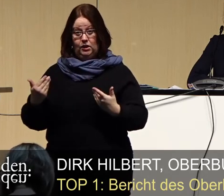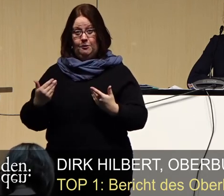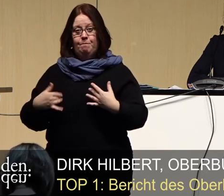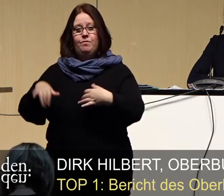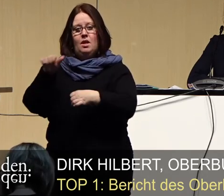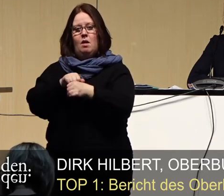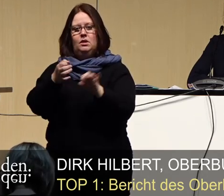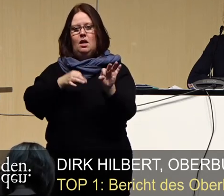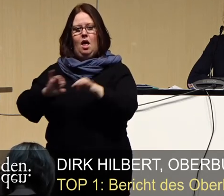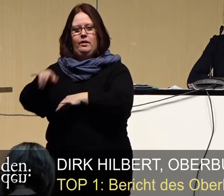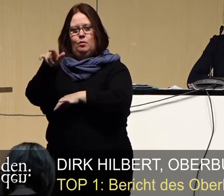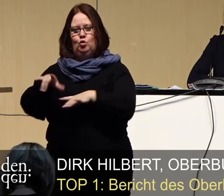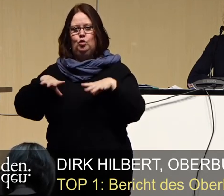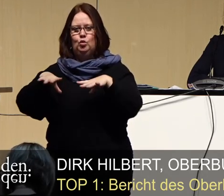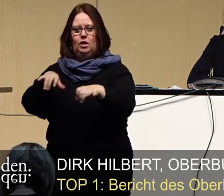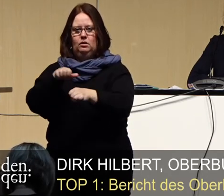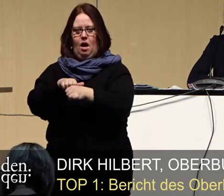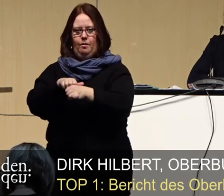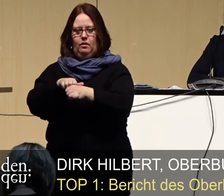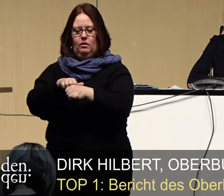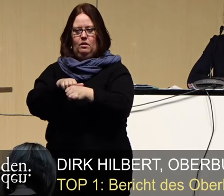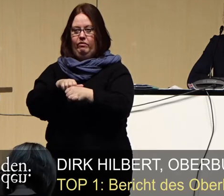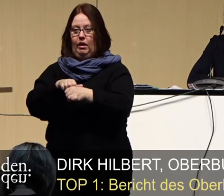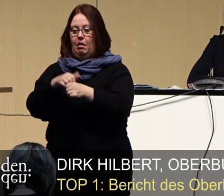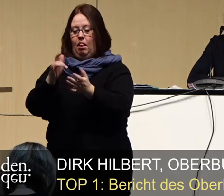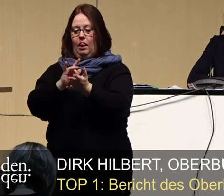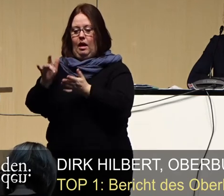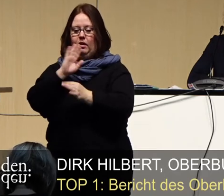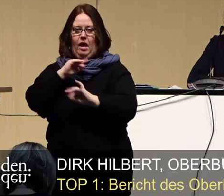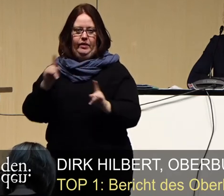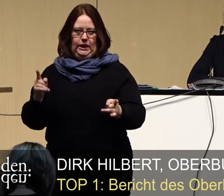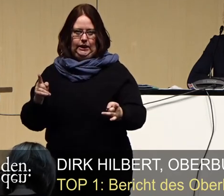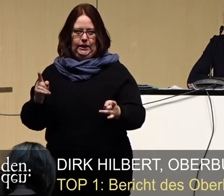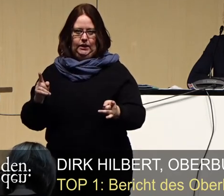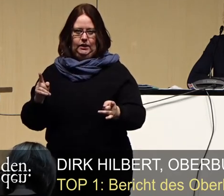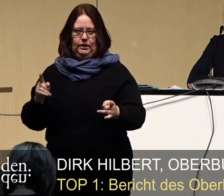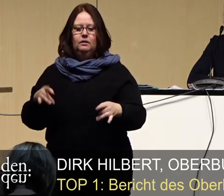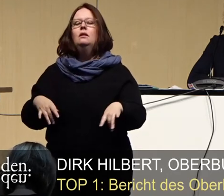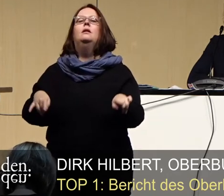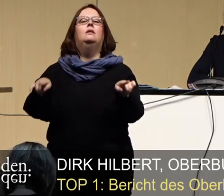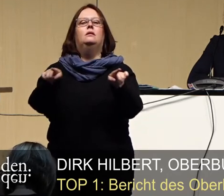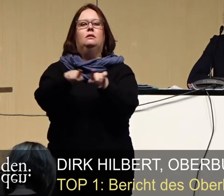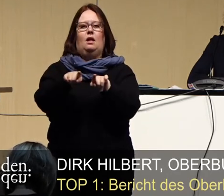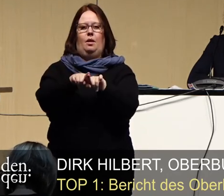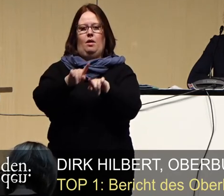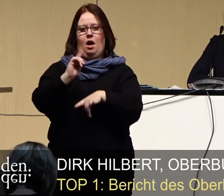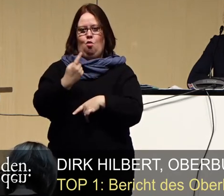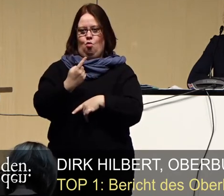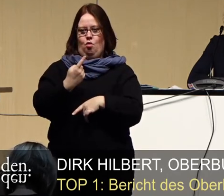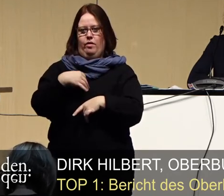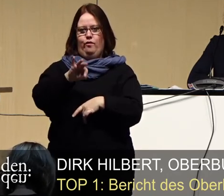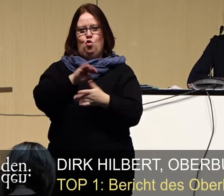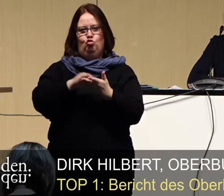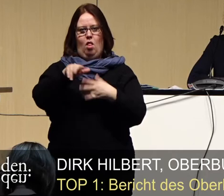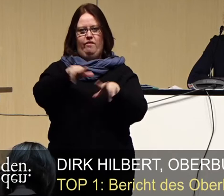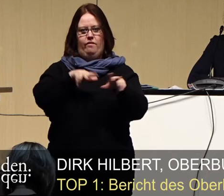Amtsleiterposition im Gesundheitsamt nicht unbesetzt bleiben darf. Gleiches gilt allerdings auch für